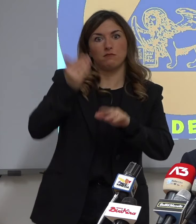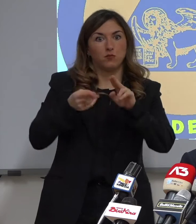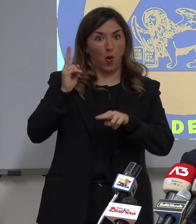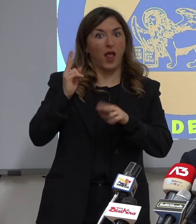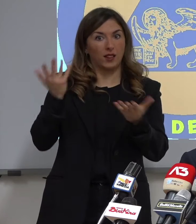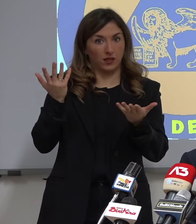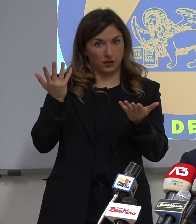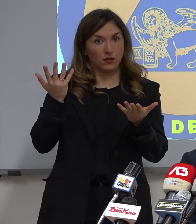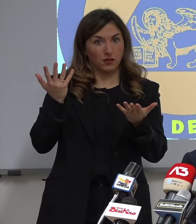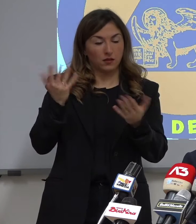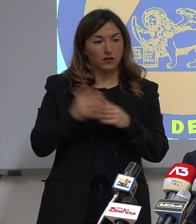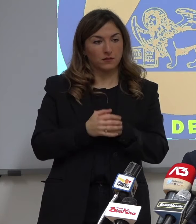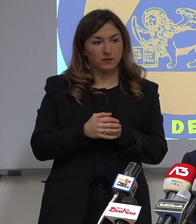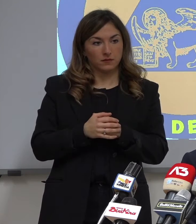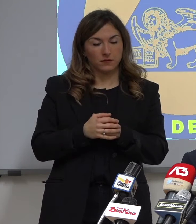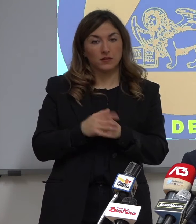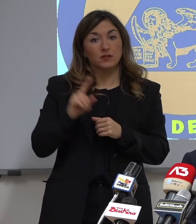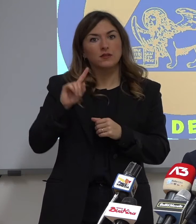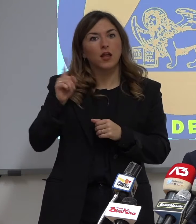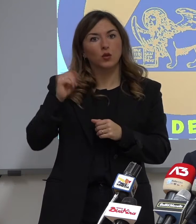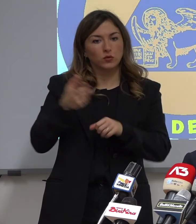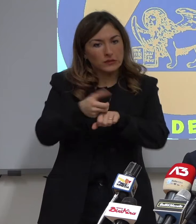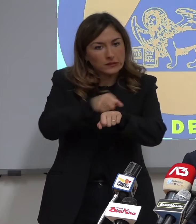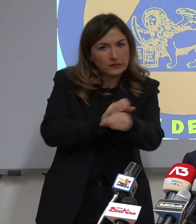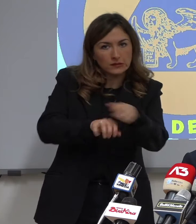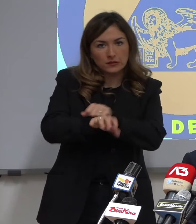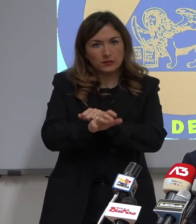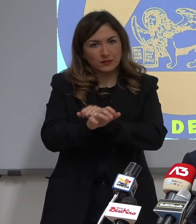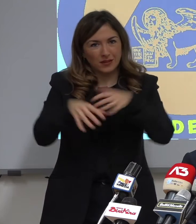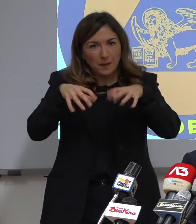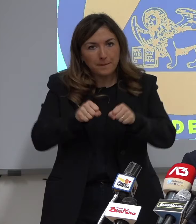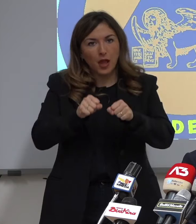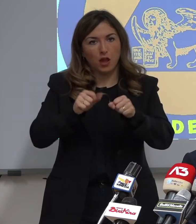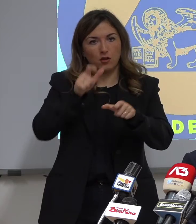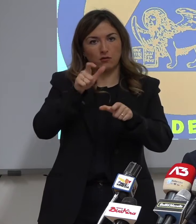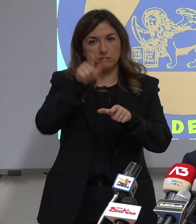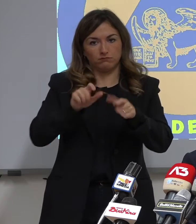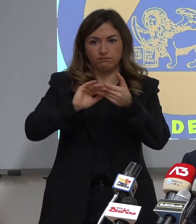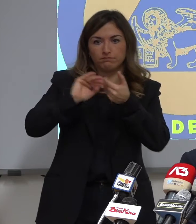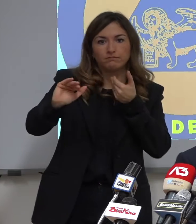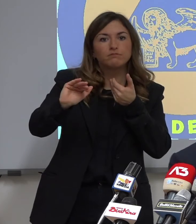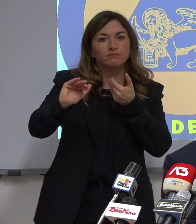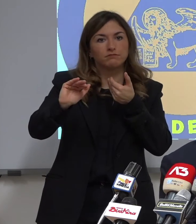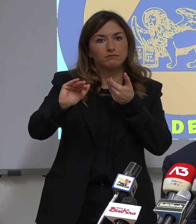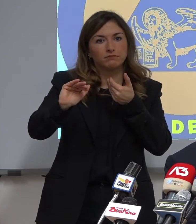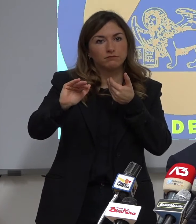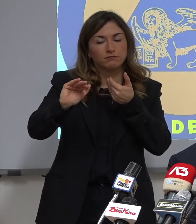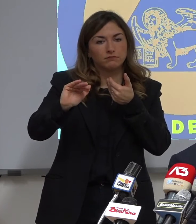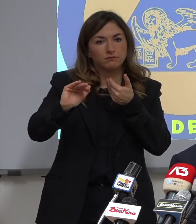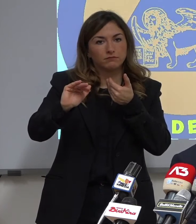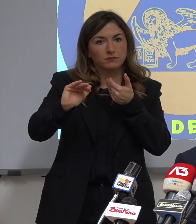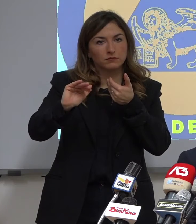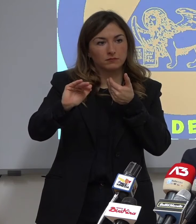Perché di certo che se ci mettiamo poco impegno nel distanziamento sociale è inevitabile che R-T si alza, non centralmente con gli ospedali.